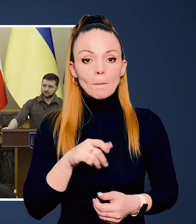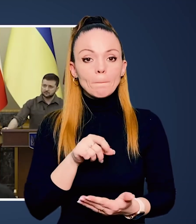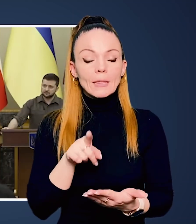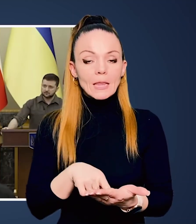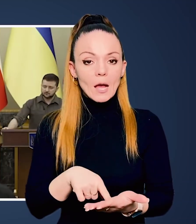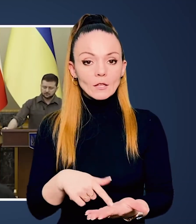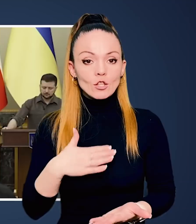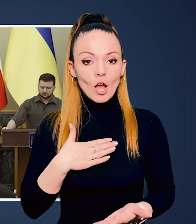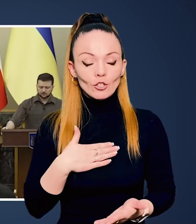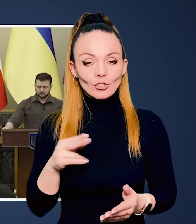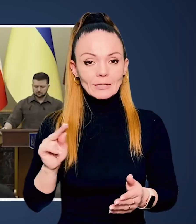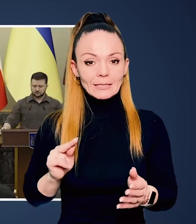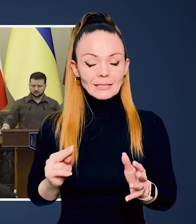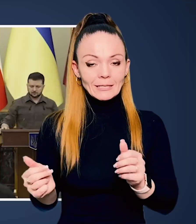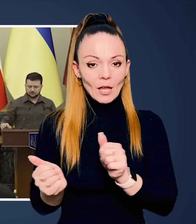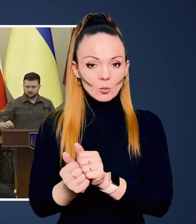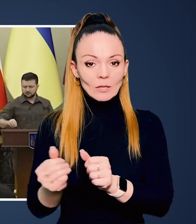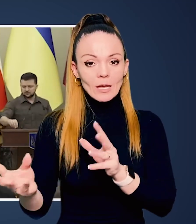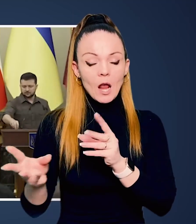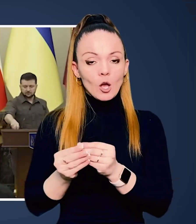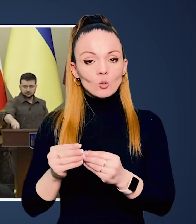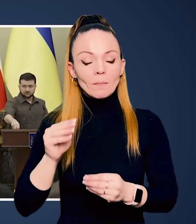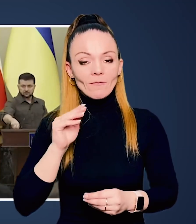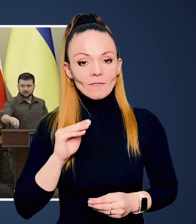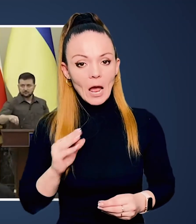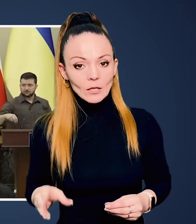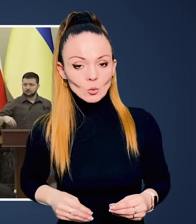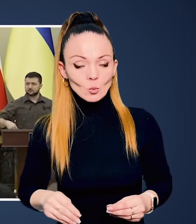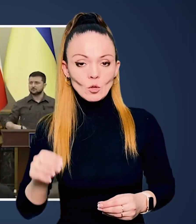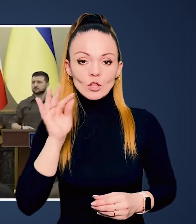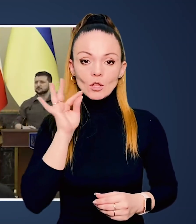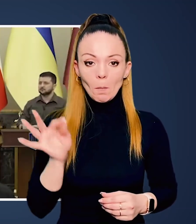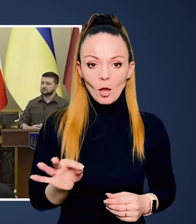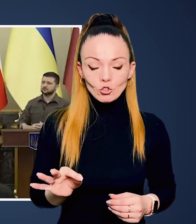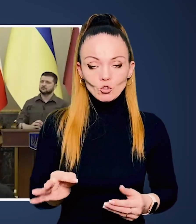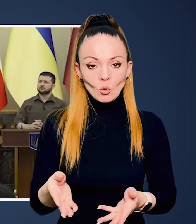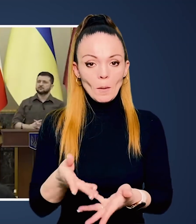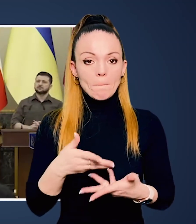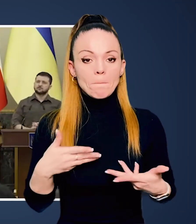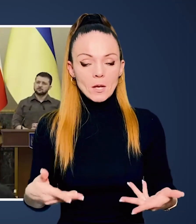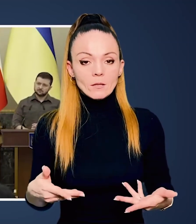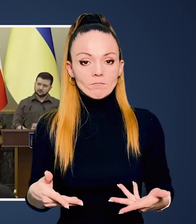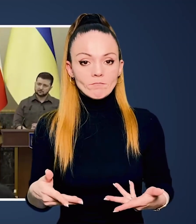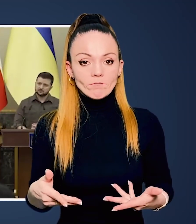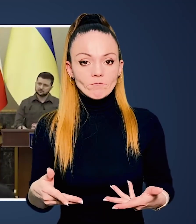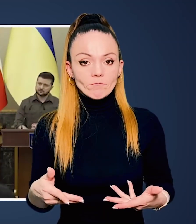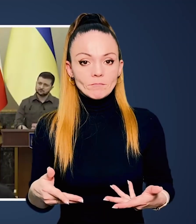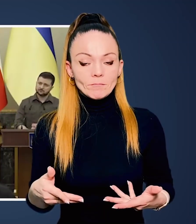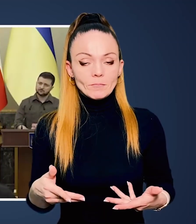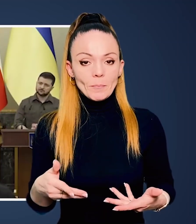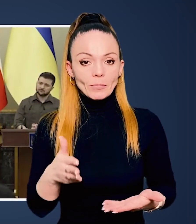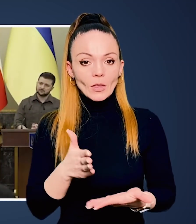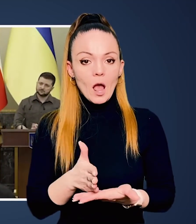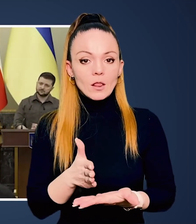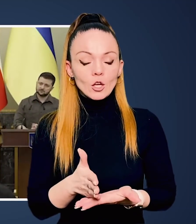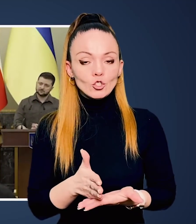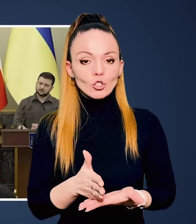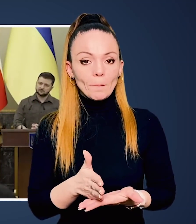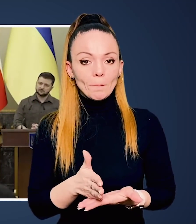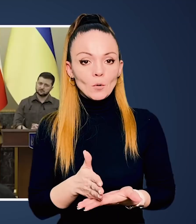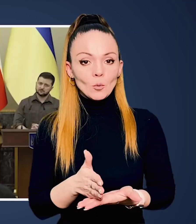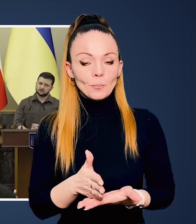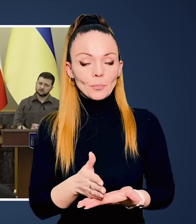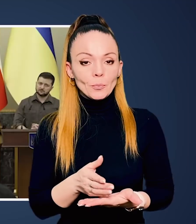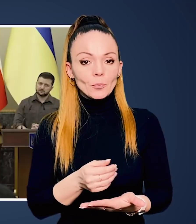А щодо питання наших союзників разом з Францією і Німеччиною, ми належимо